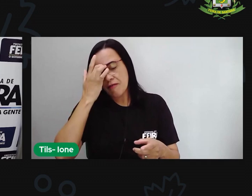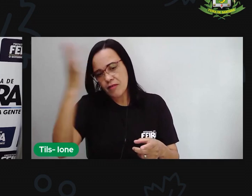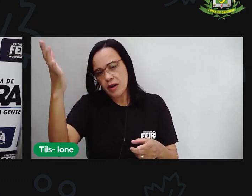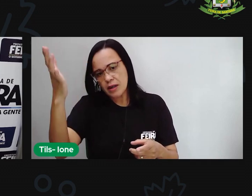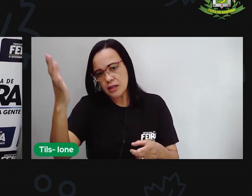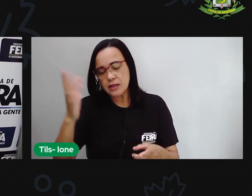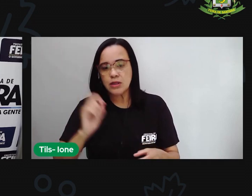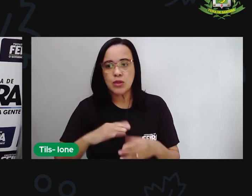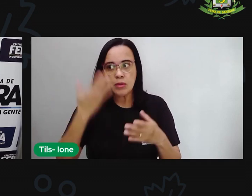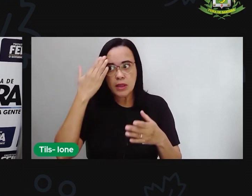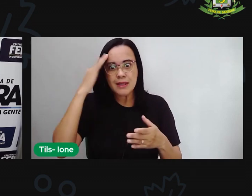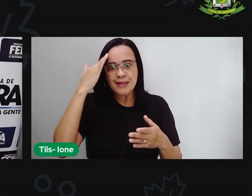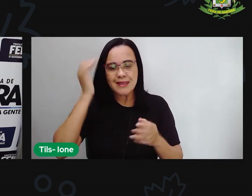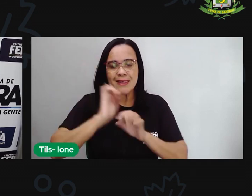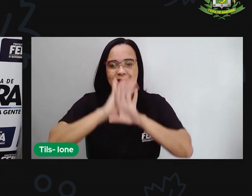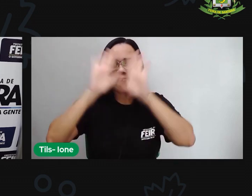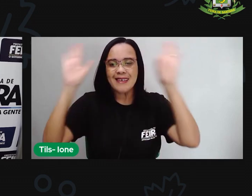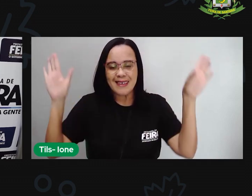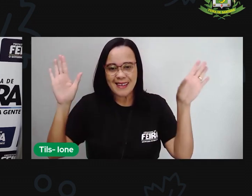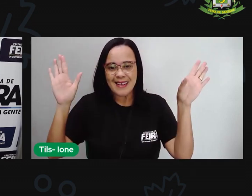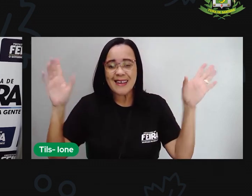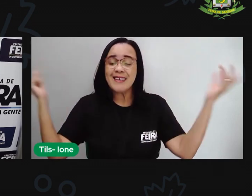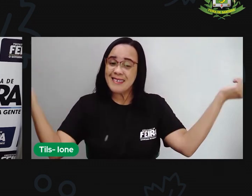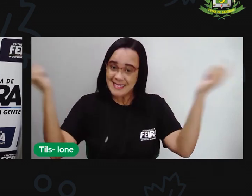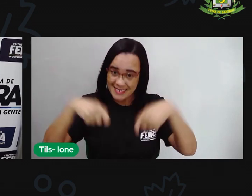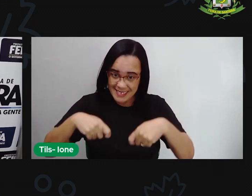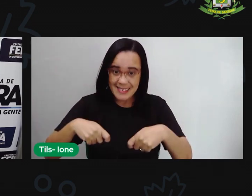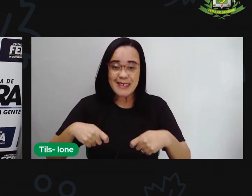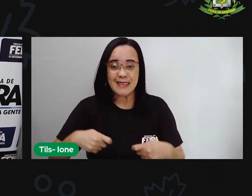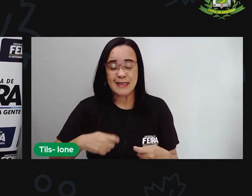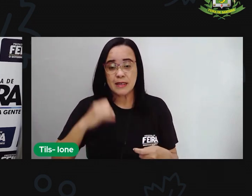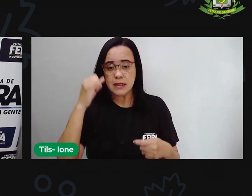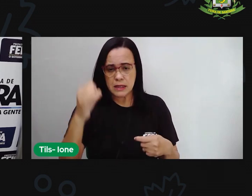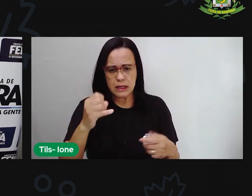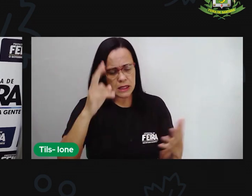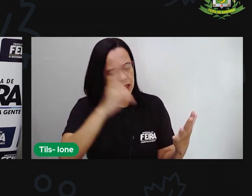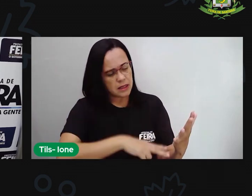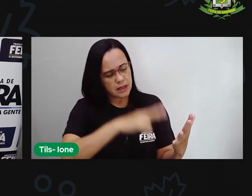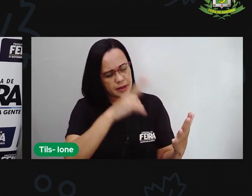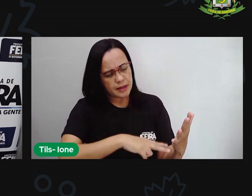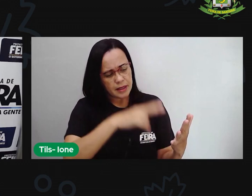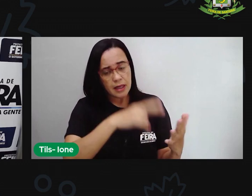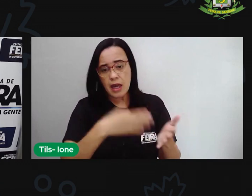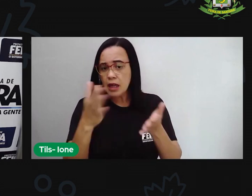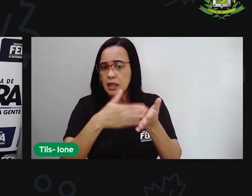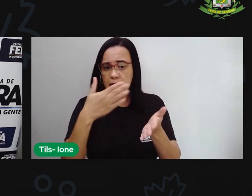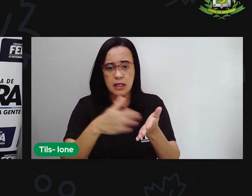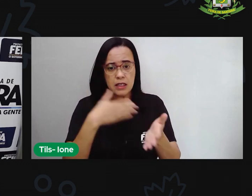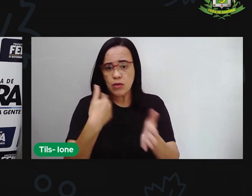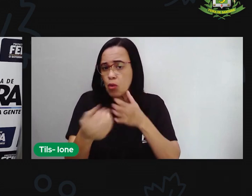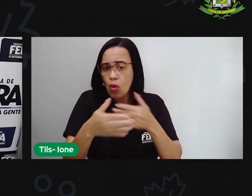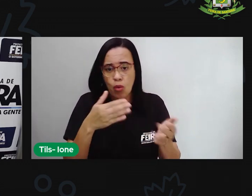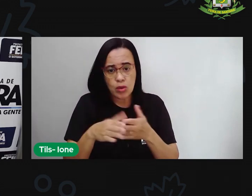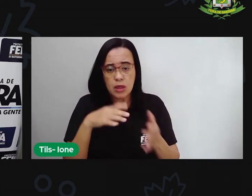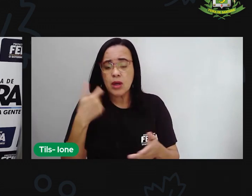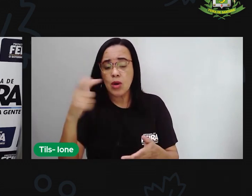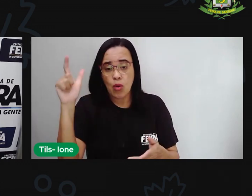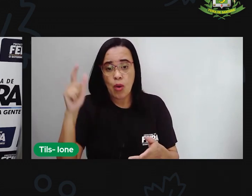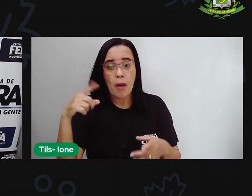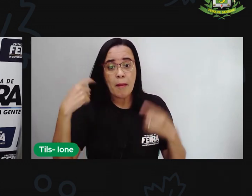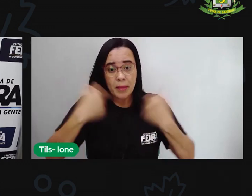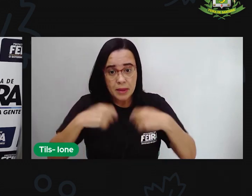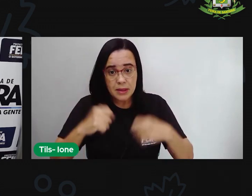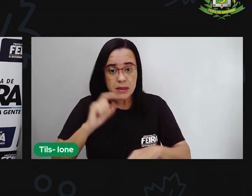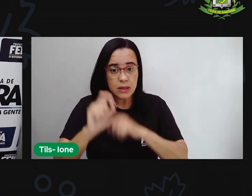compreensão então na hora que você faz a leitura desse livro de qualquer outro livro é muito importante pensar nisso